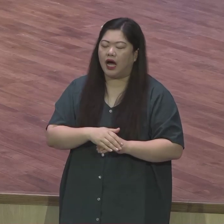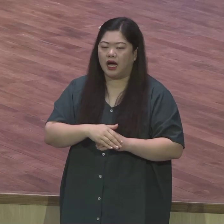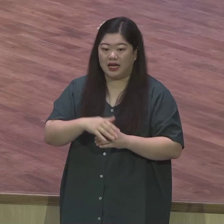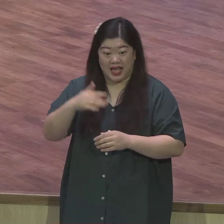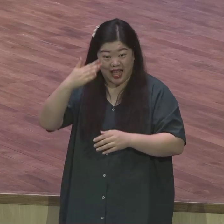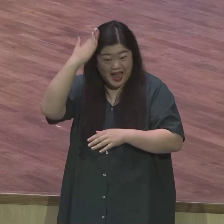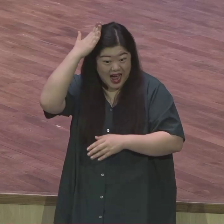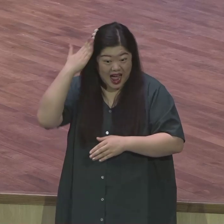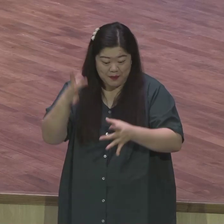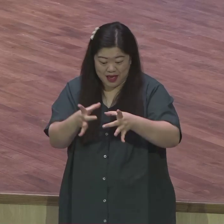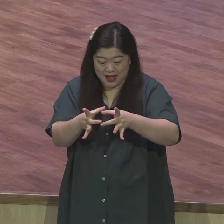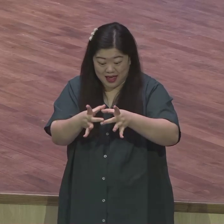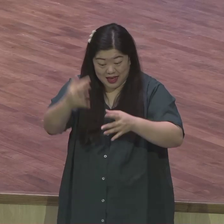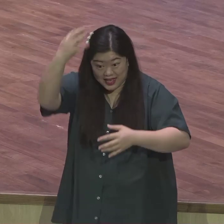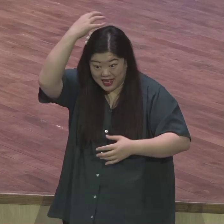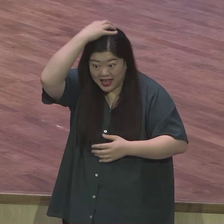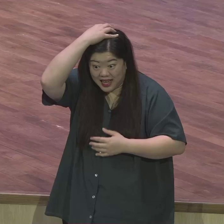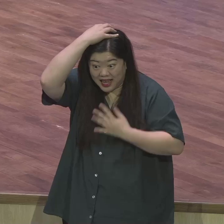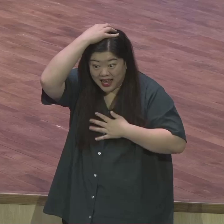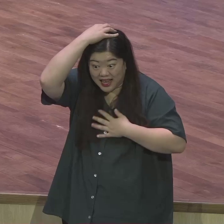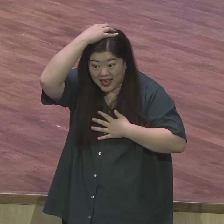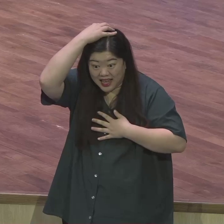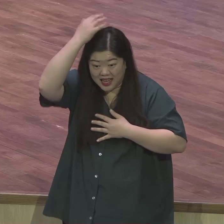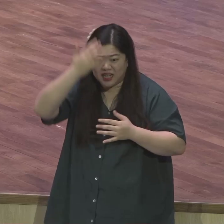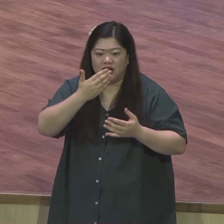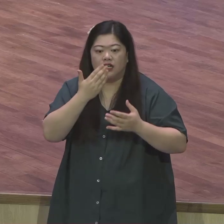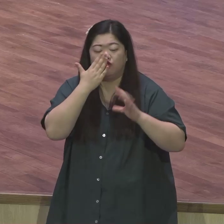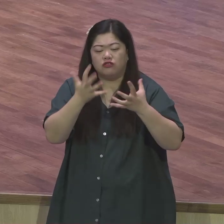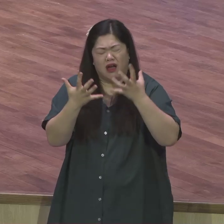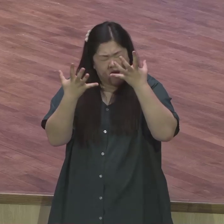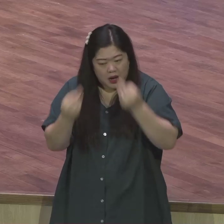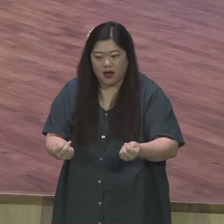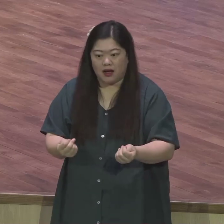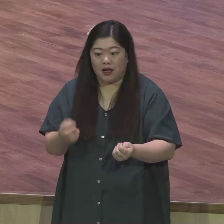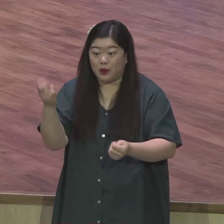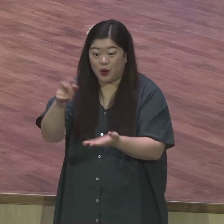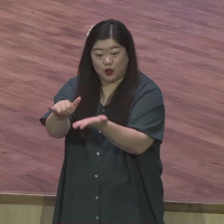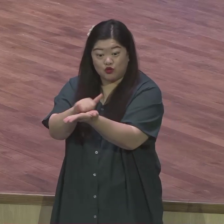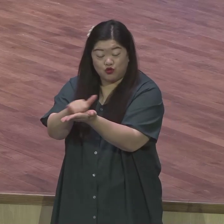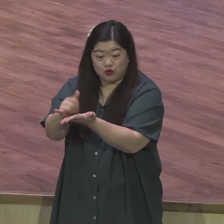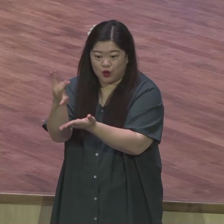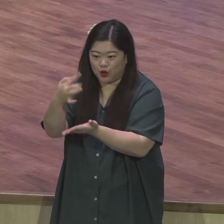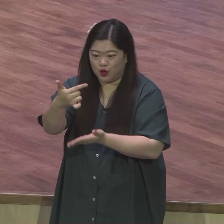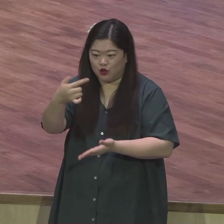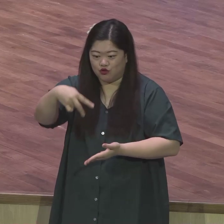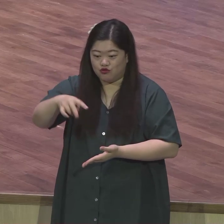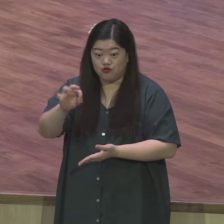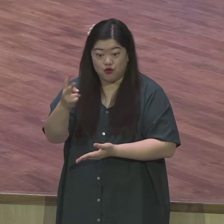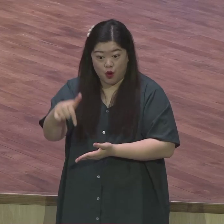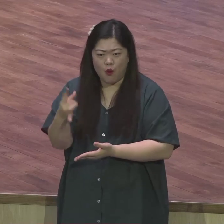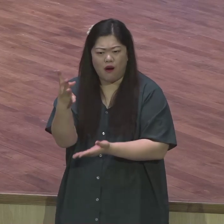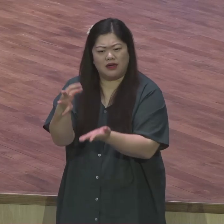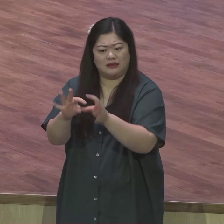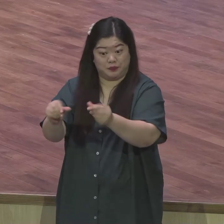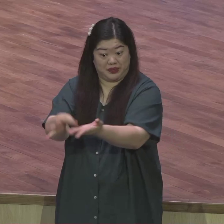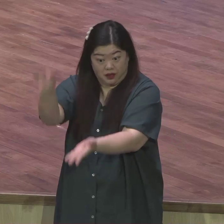그래가지고 보면 그것도 아주 비싼 메네탄에 다이아몬드 이 금